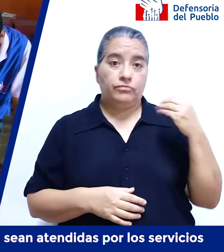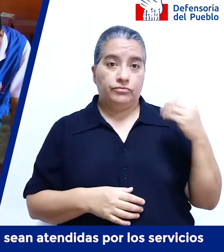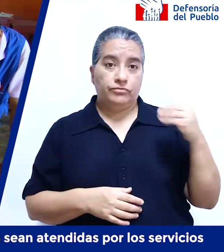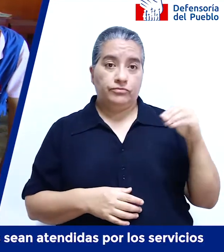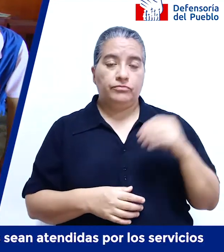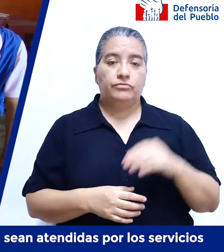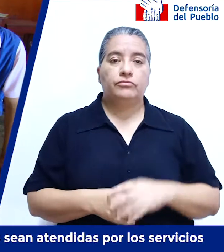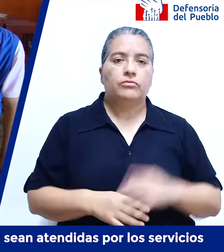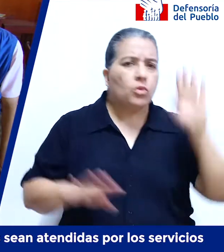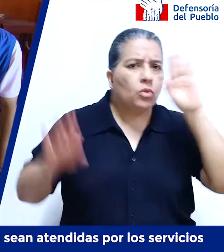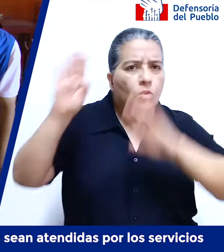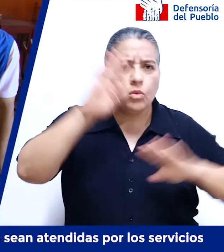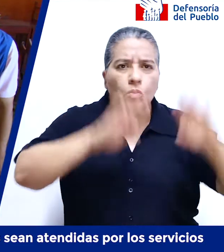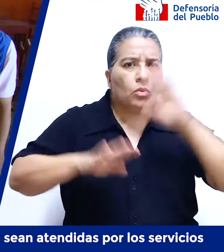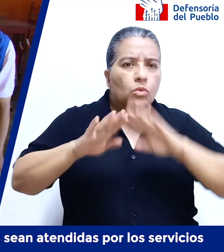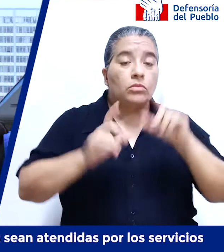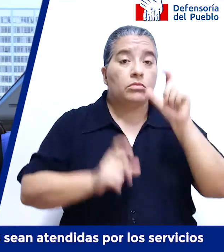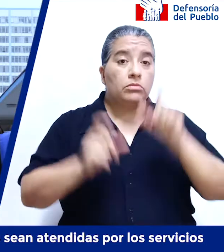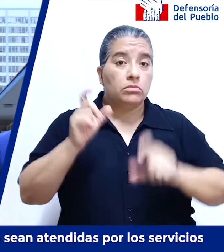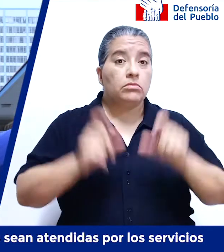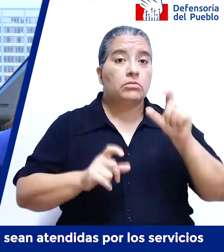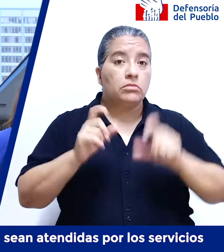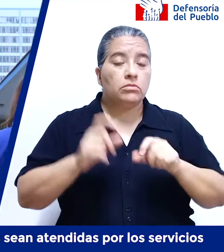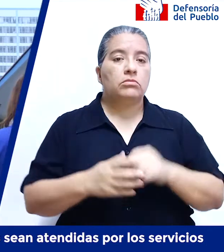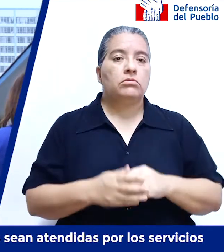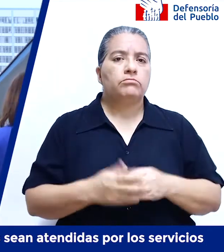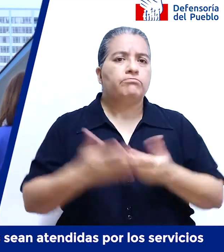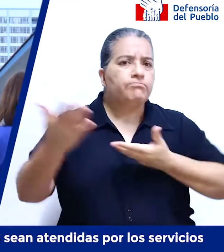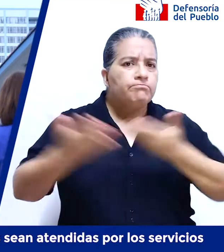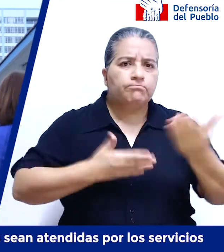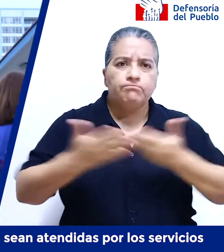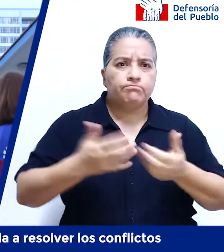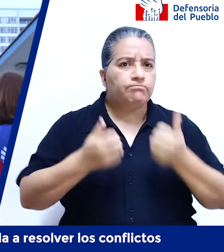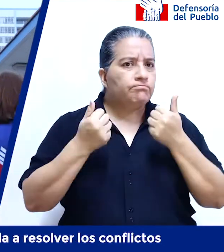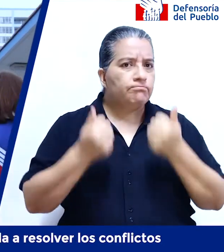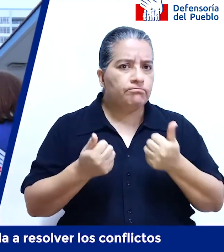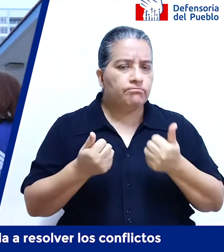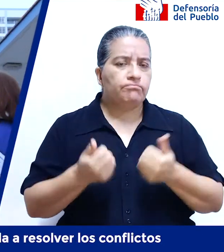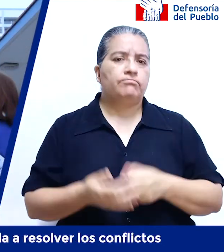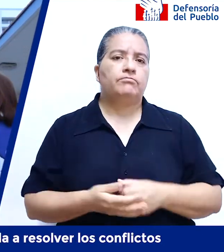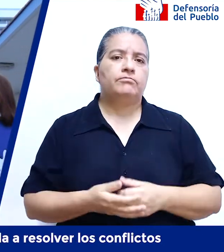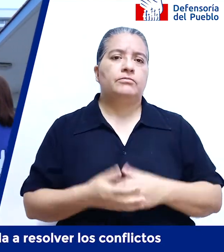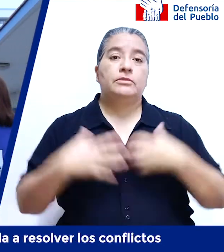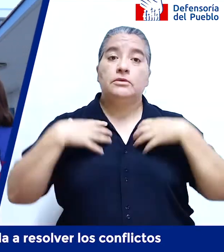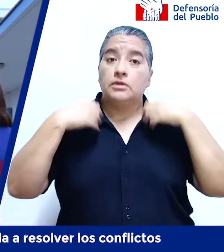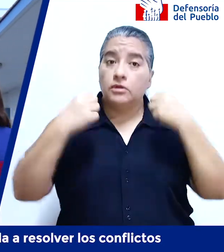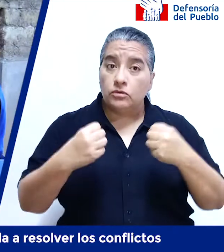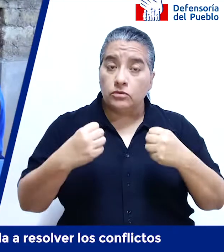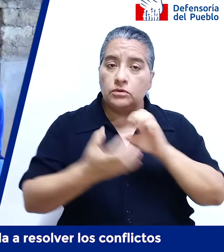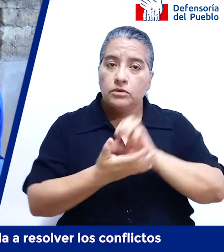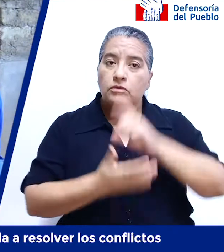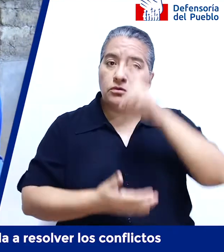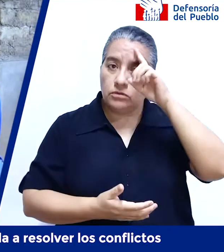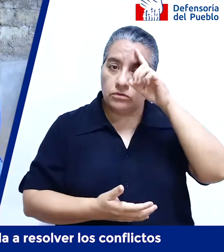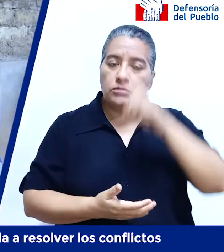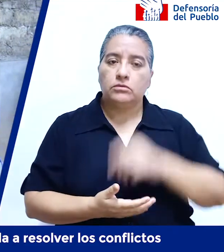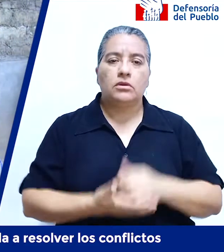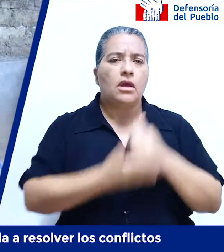preocupa porque las personas sean atendidas por los servicios de salud y educación. Ayuda a resolver los